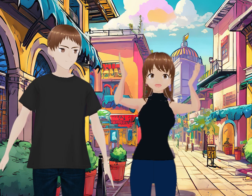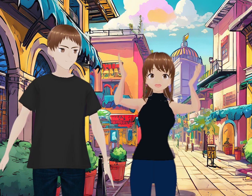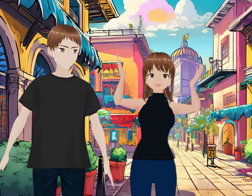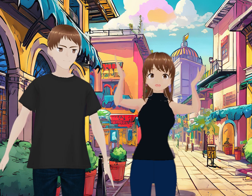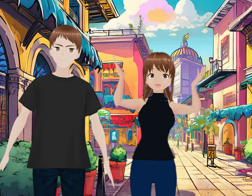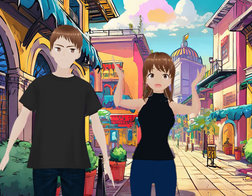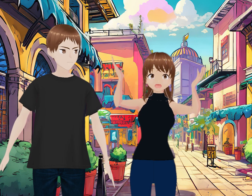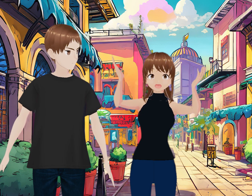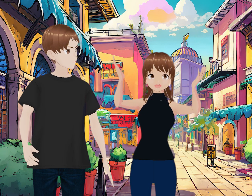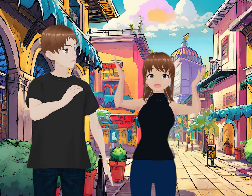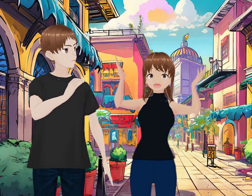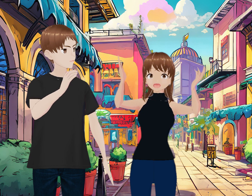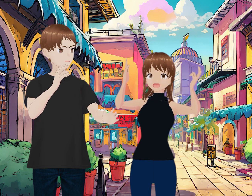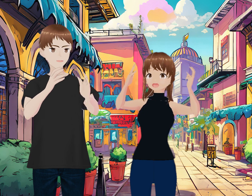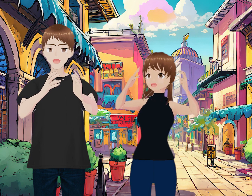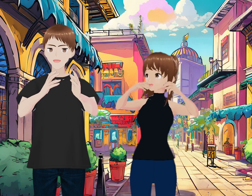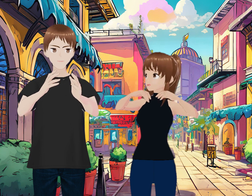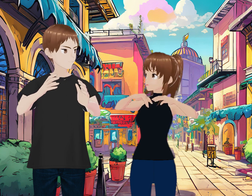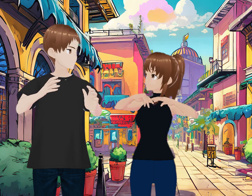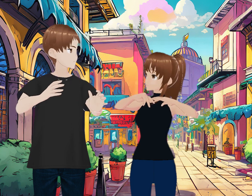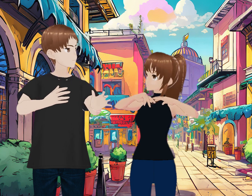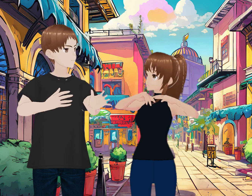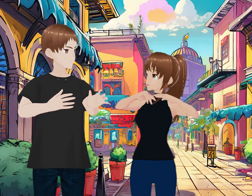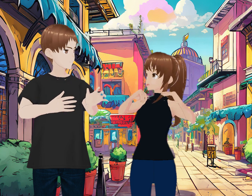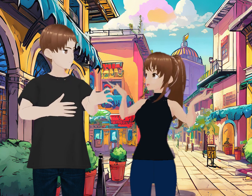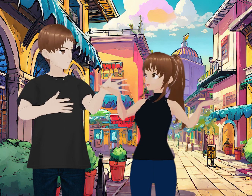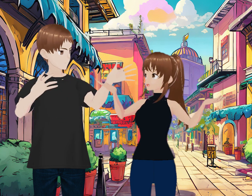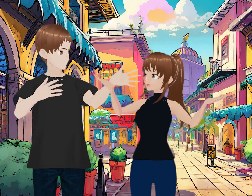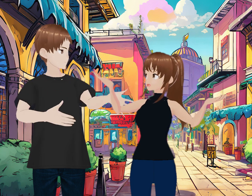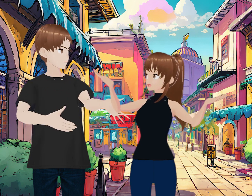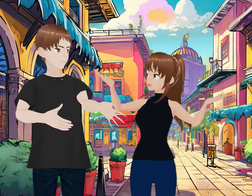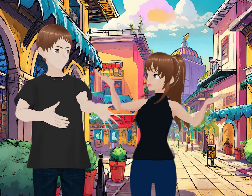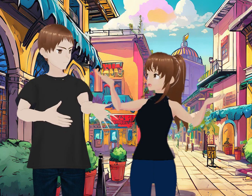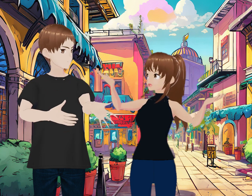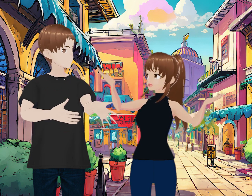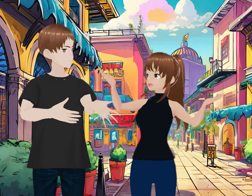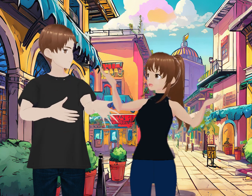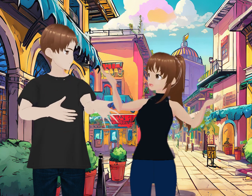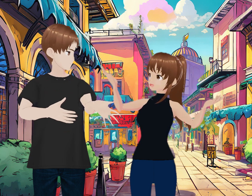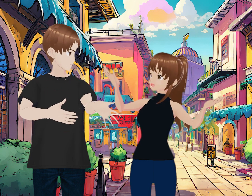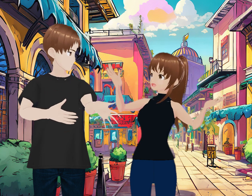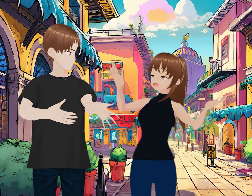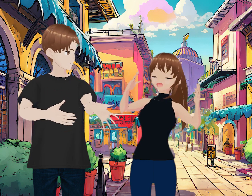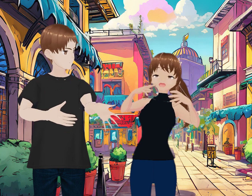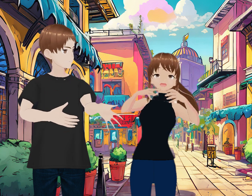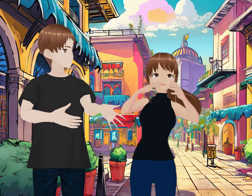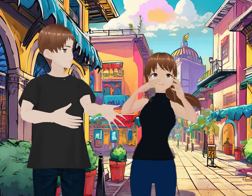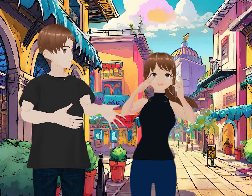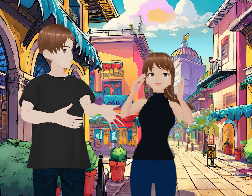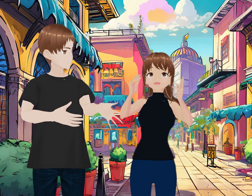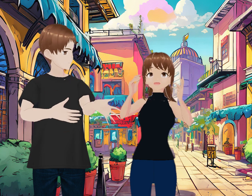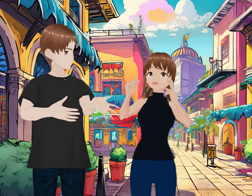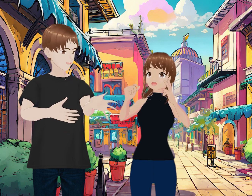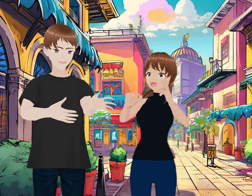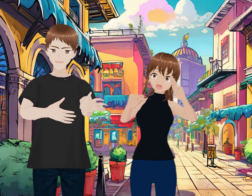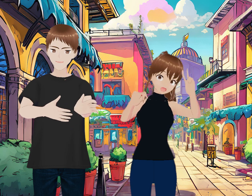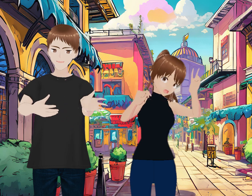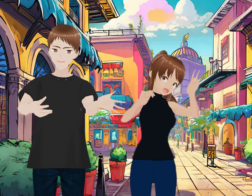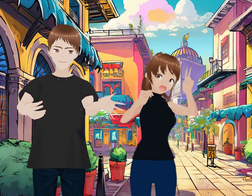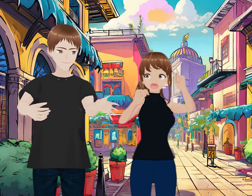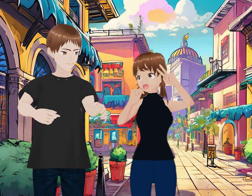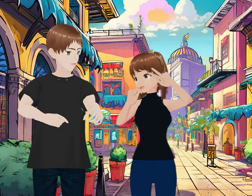¿Qué es esto, Dan? Ay, oye, te veo un poco distinta, Cris. ¿Qué te hiciste? Pues